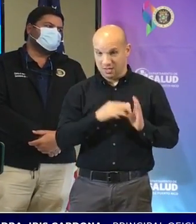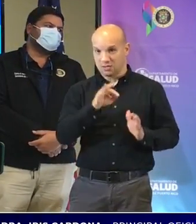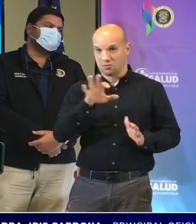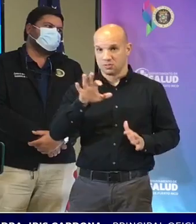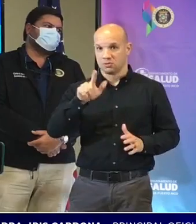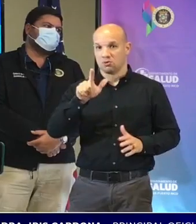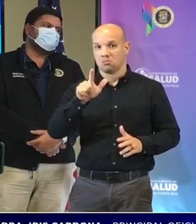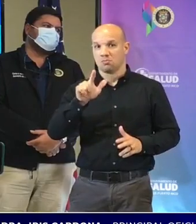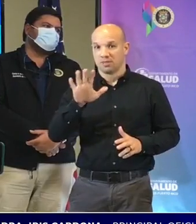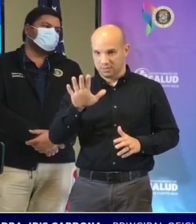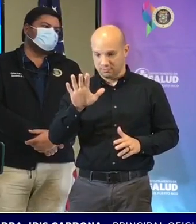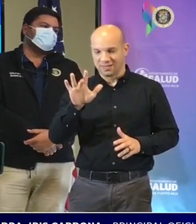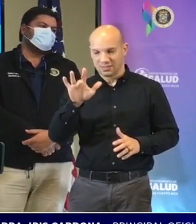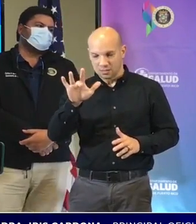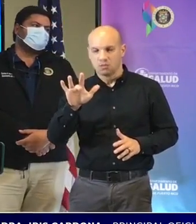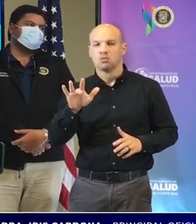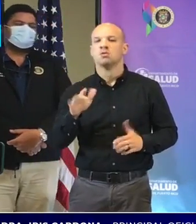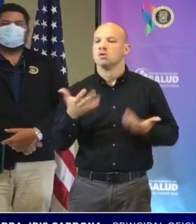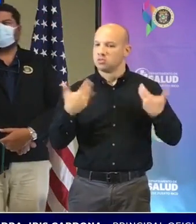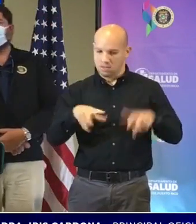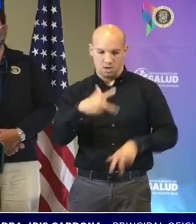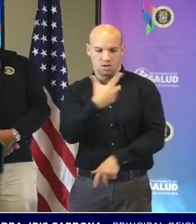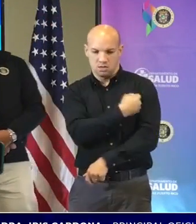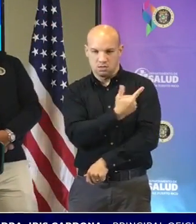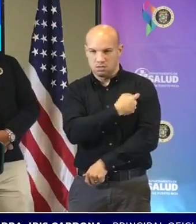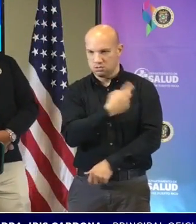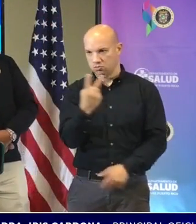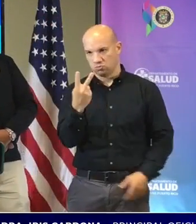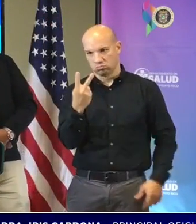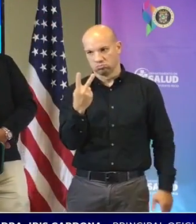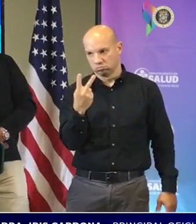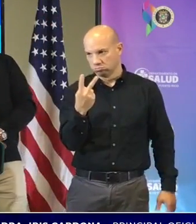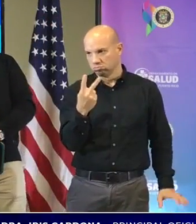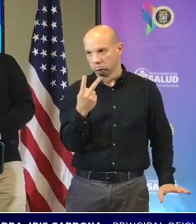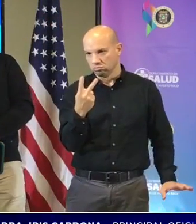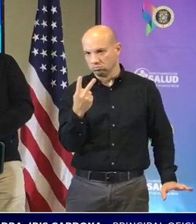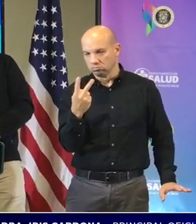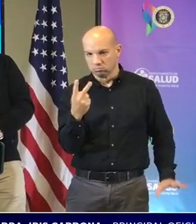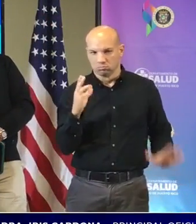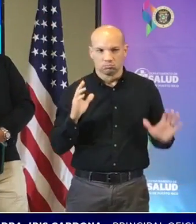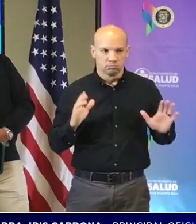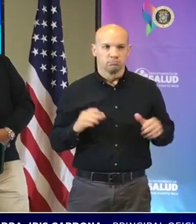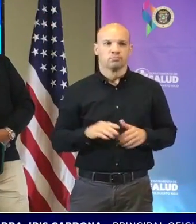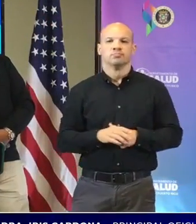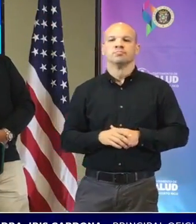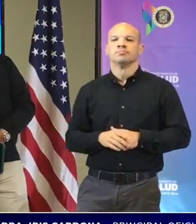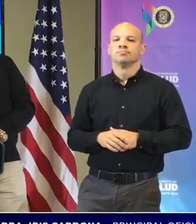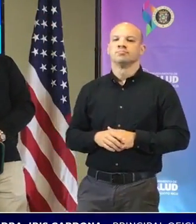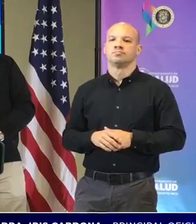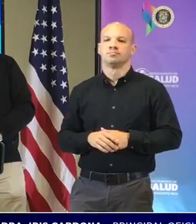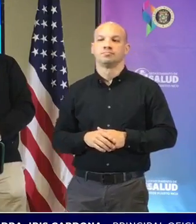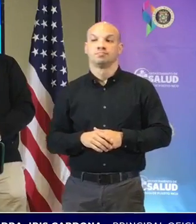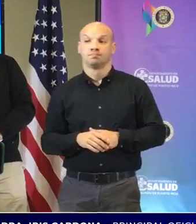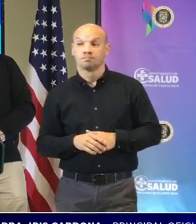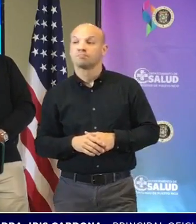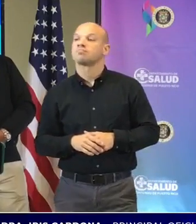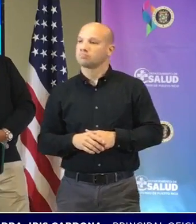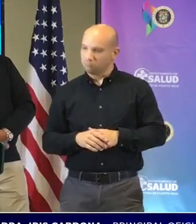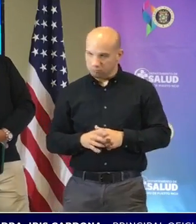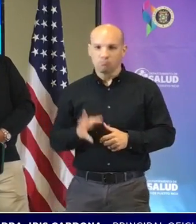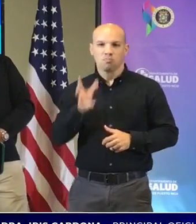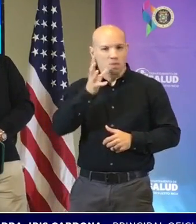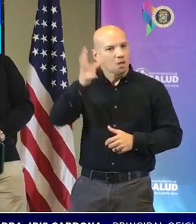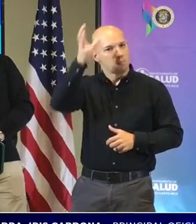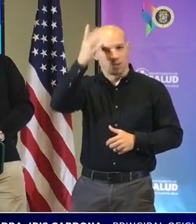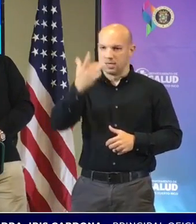925 ya tienen la serie completa de vacunas ok si es hay padres que prefieren